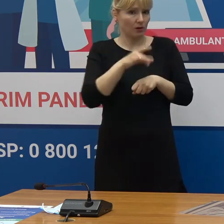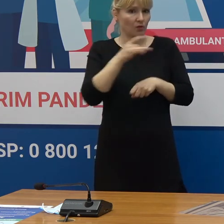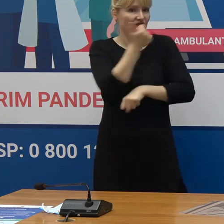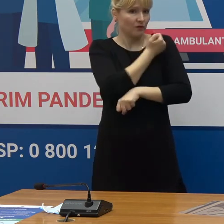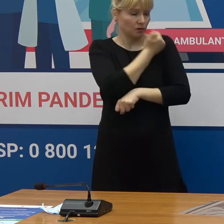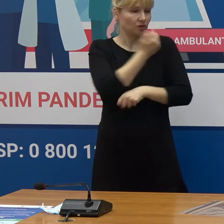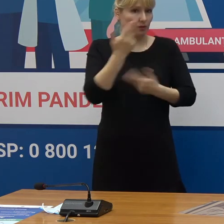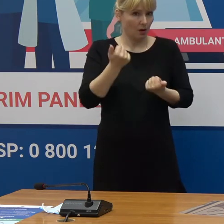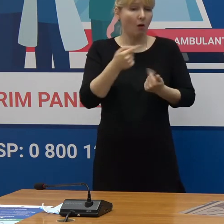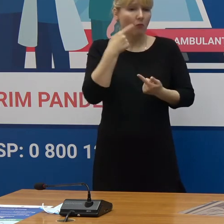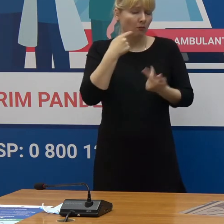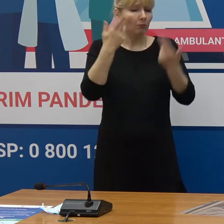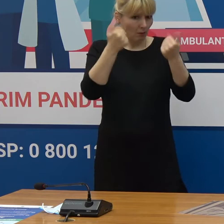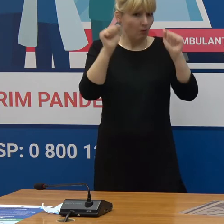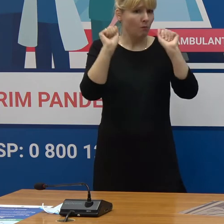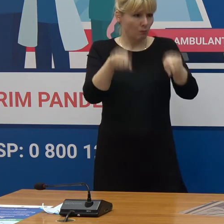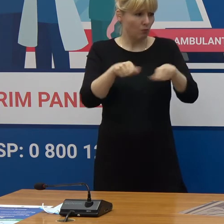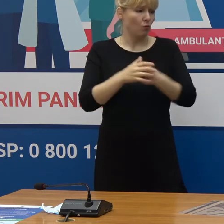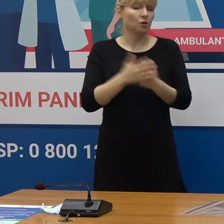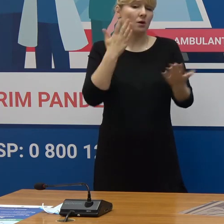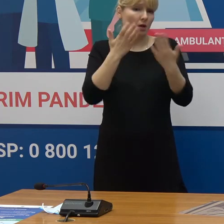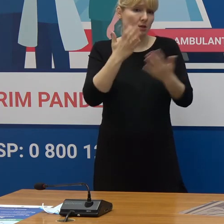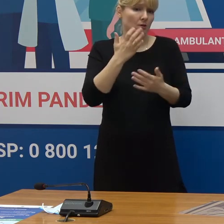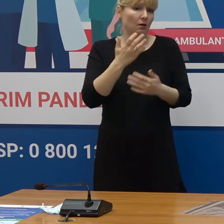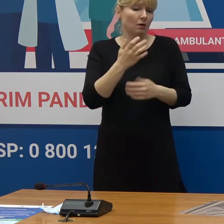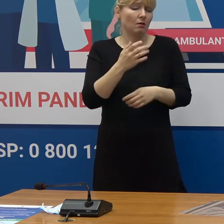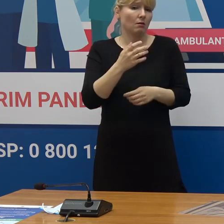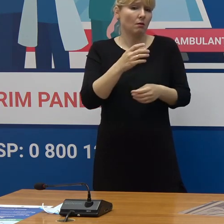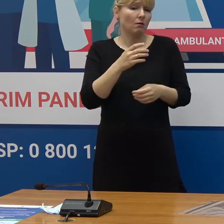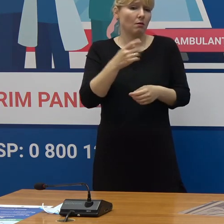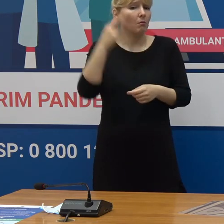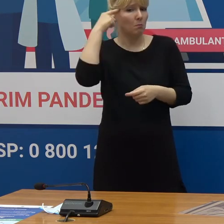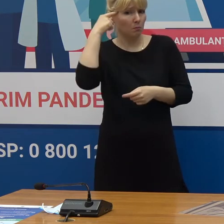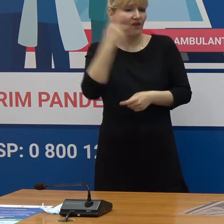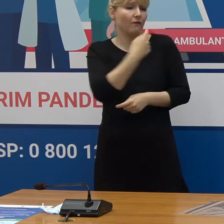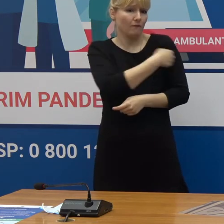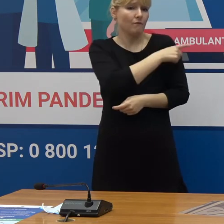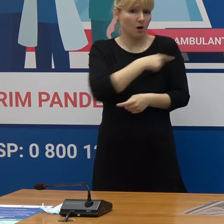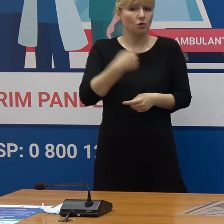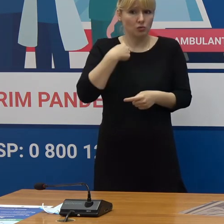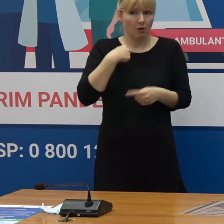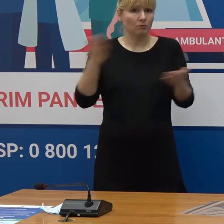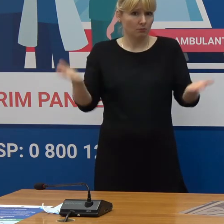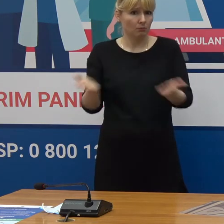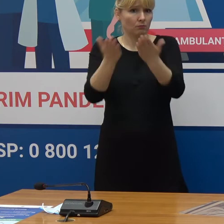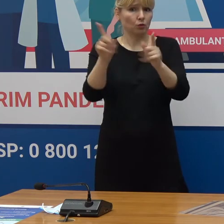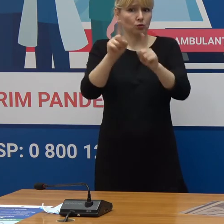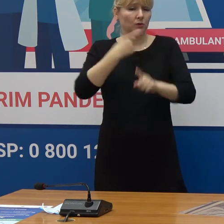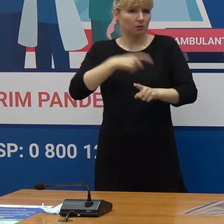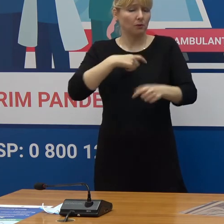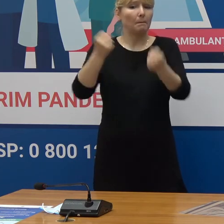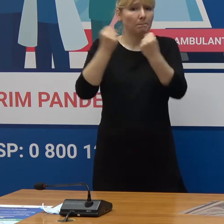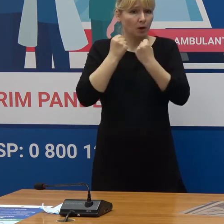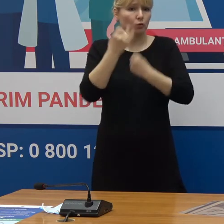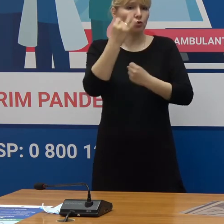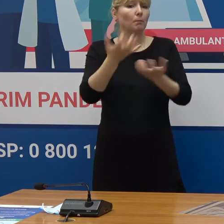Răspunsul da, din punct de vedere medical Eu aș susține ca persoana să se protejeze și să primească